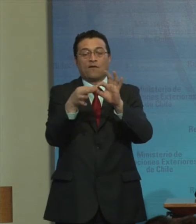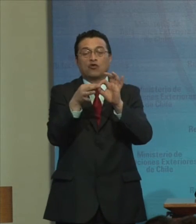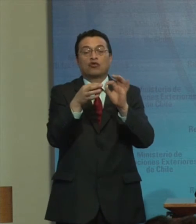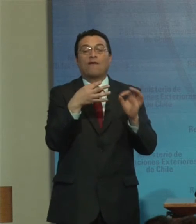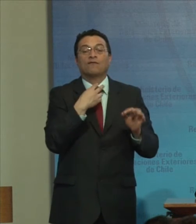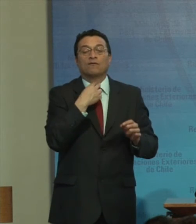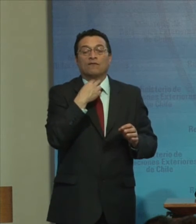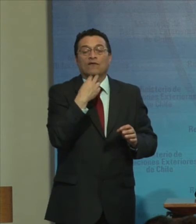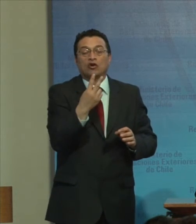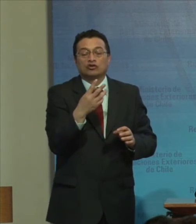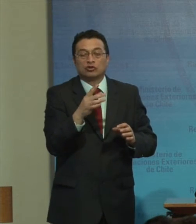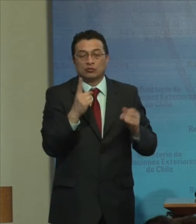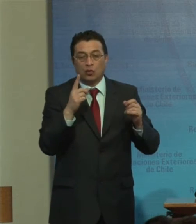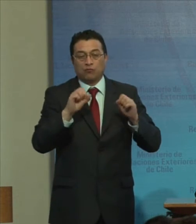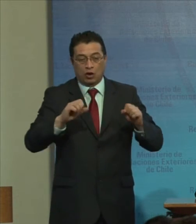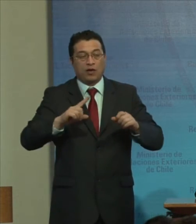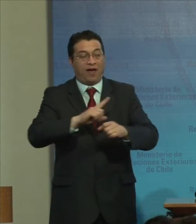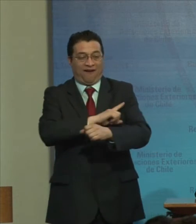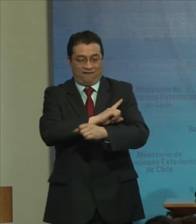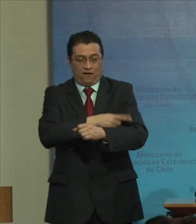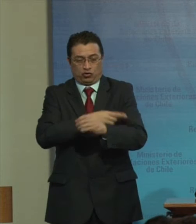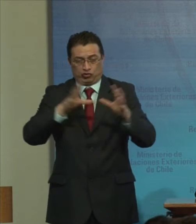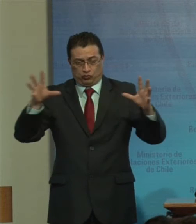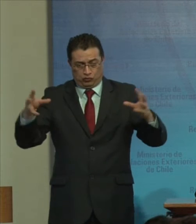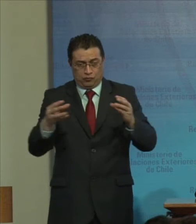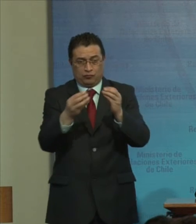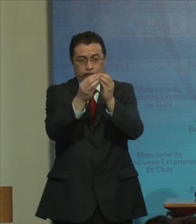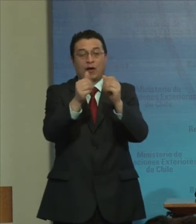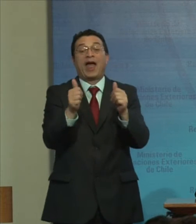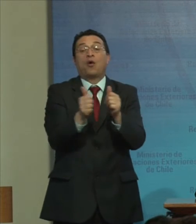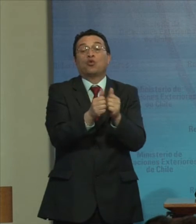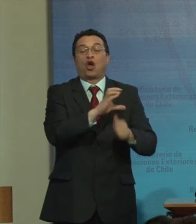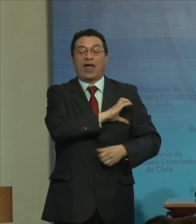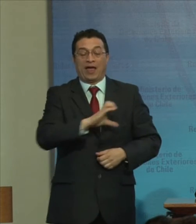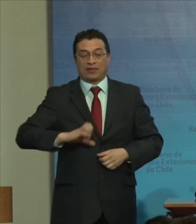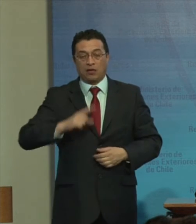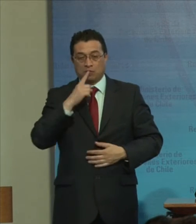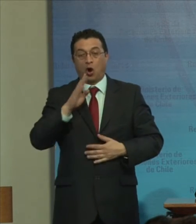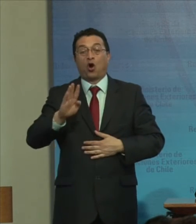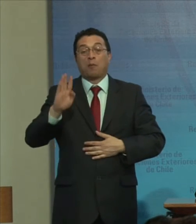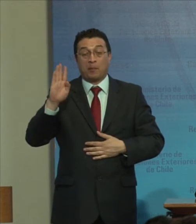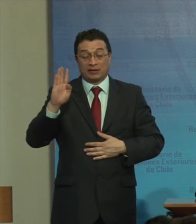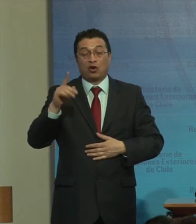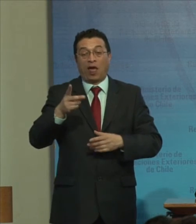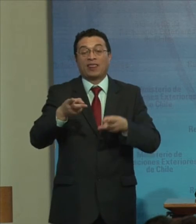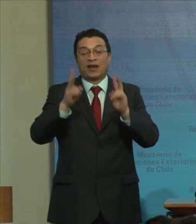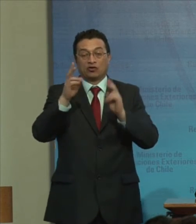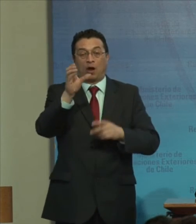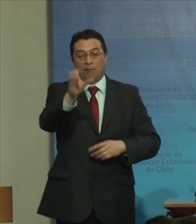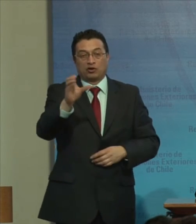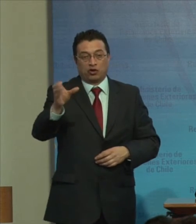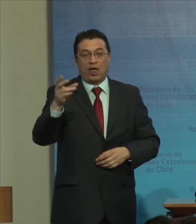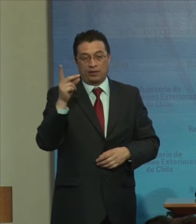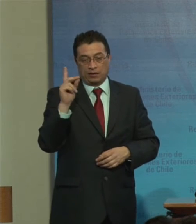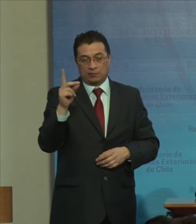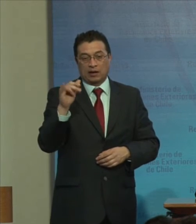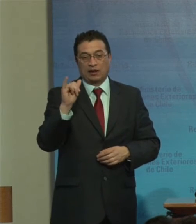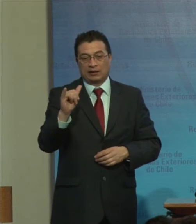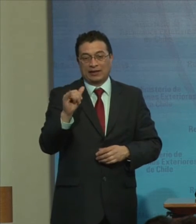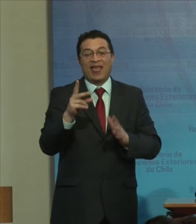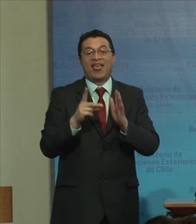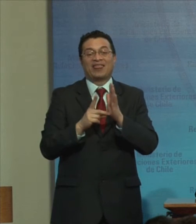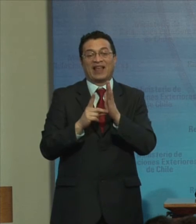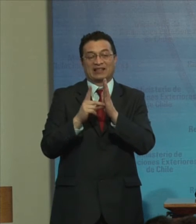Unándolas Al esfuerzo Del Estado Comprometido Con los derechos De la persona Con discapacidad Y el